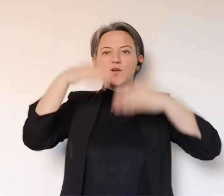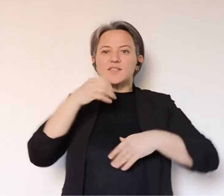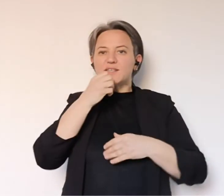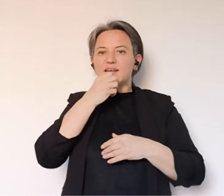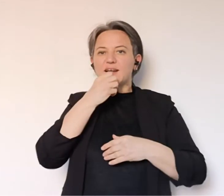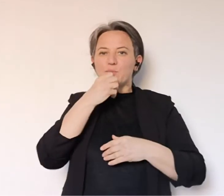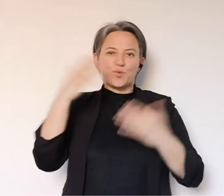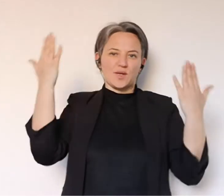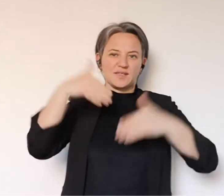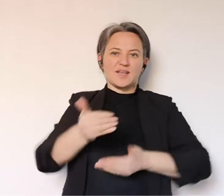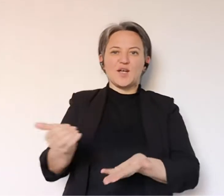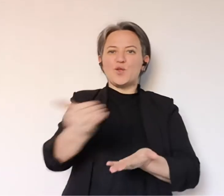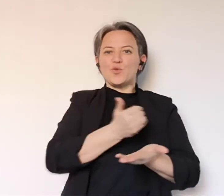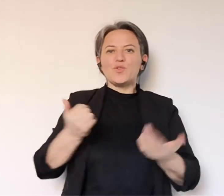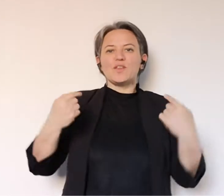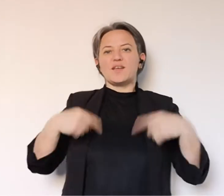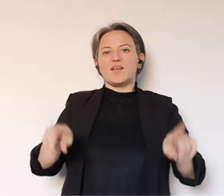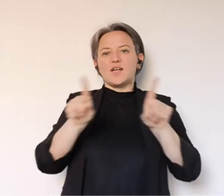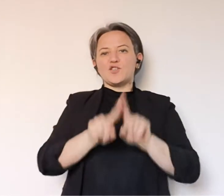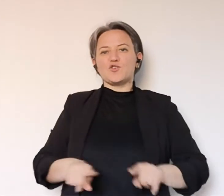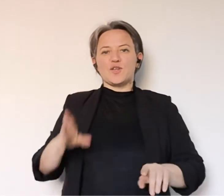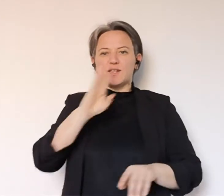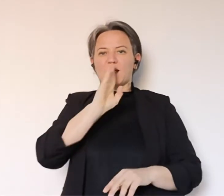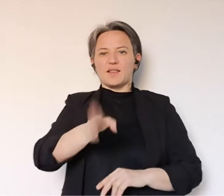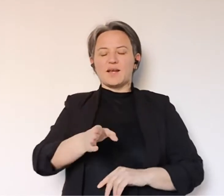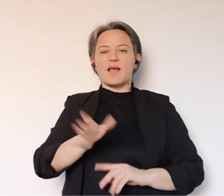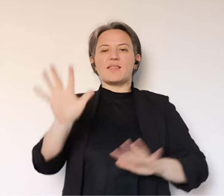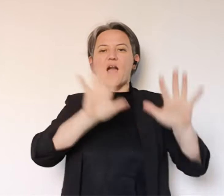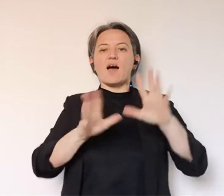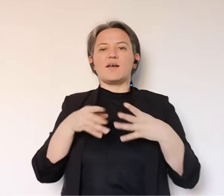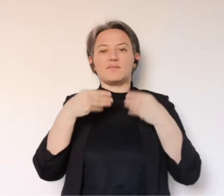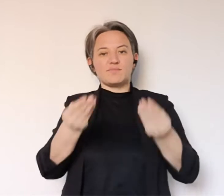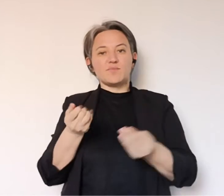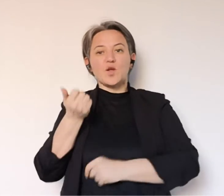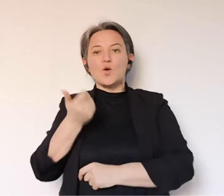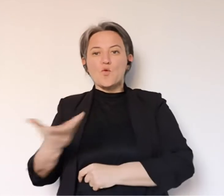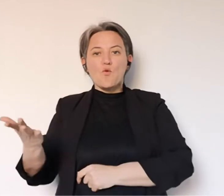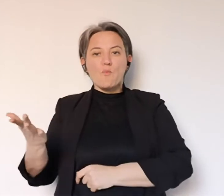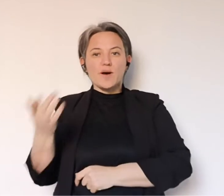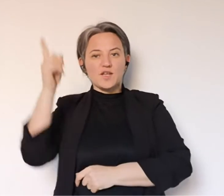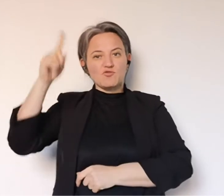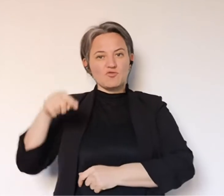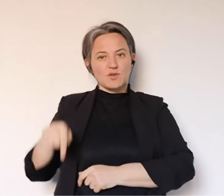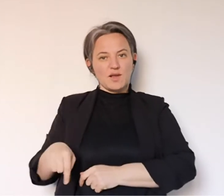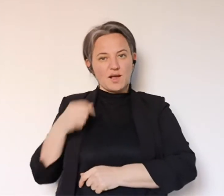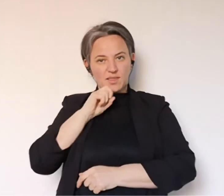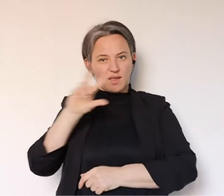Buonasera a tutti, eccoci per la consueta diretta nel quale informiamo, diamo un po'